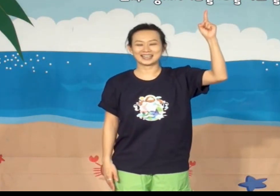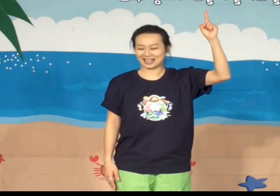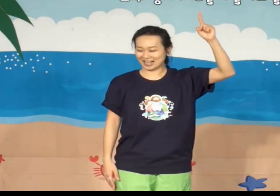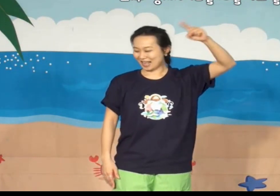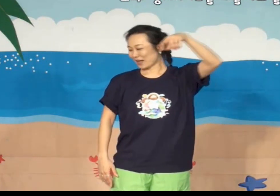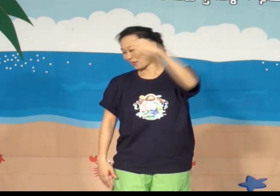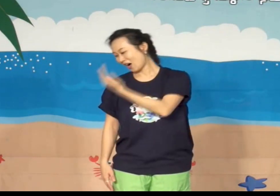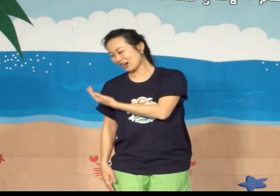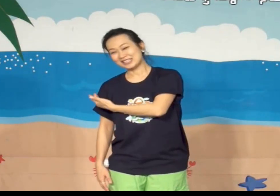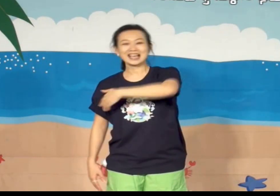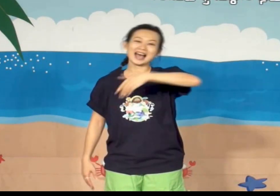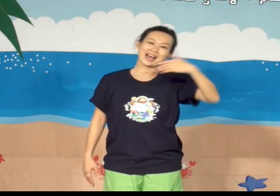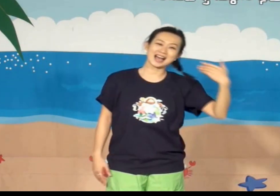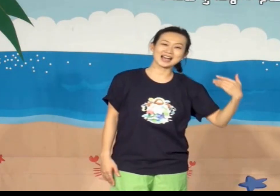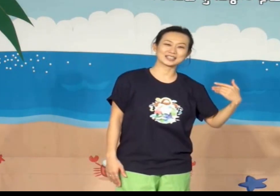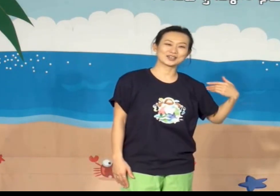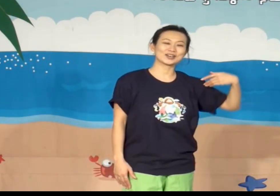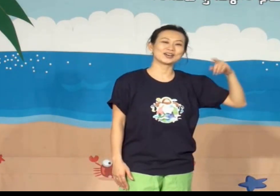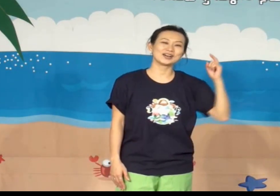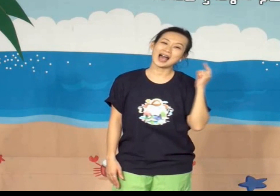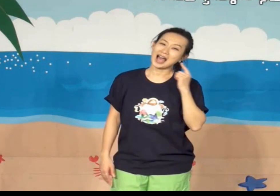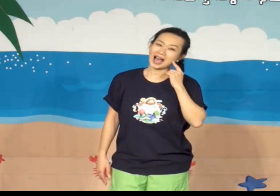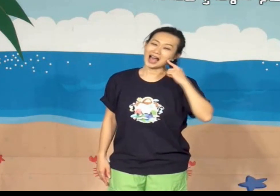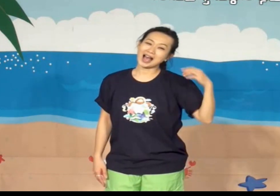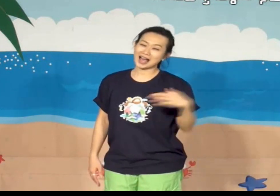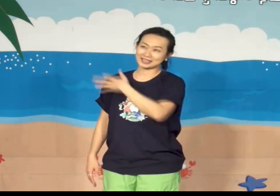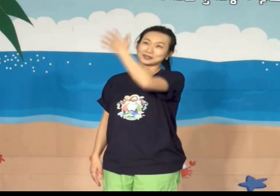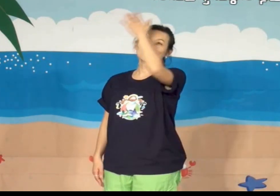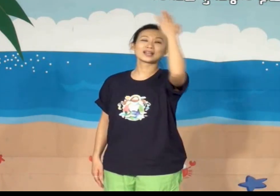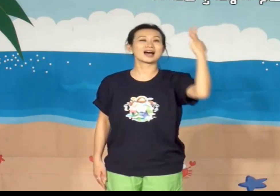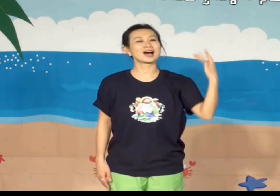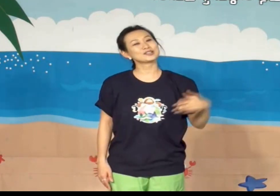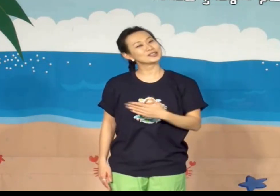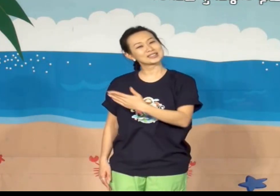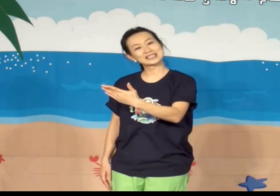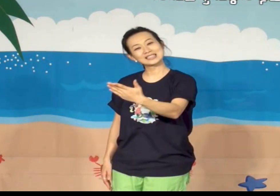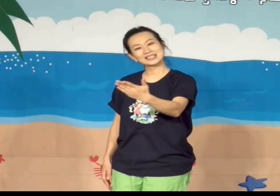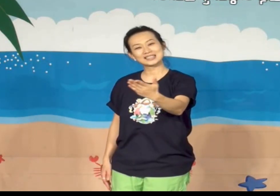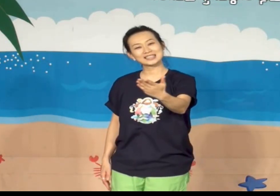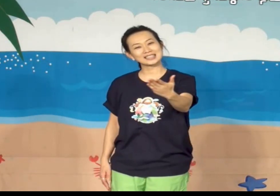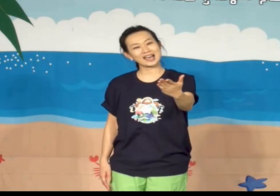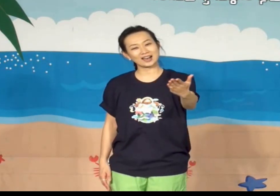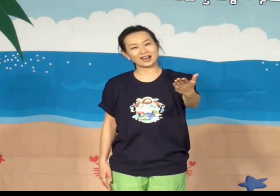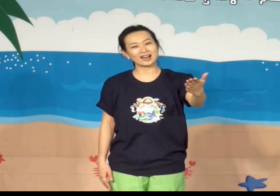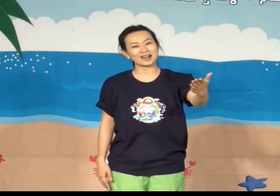세상 복잡하도록 아름다운 그대여